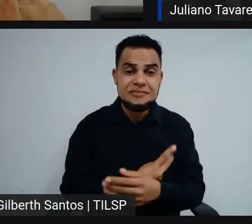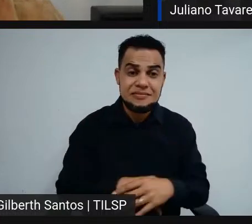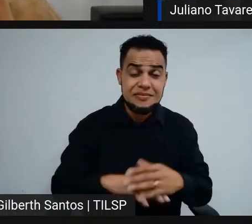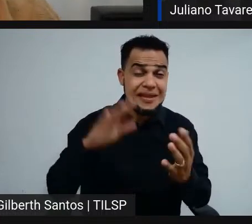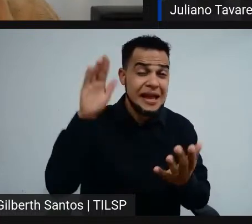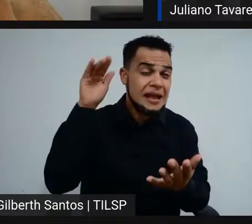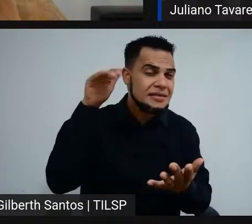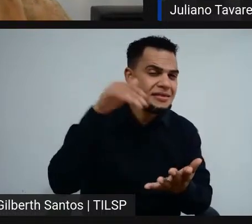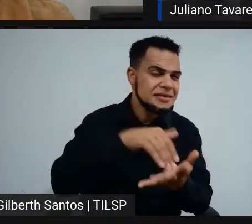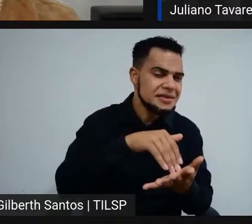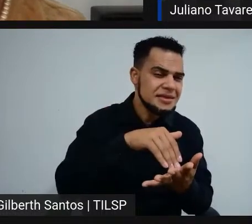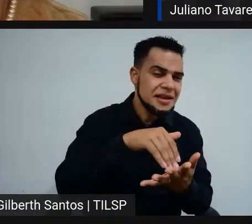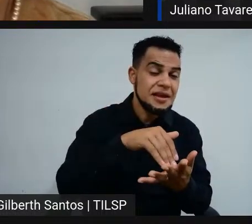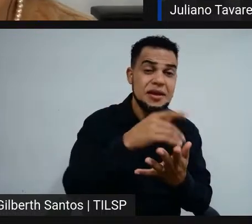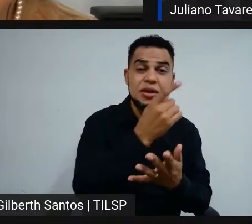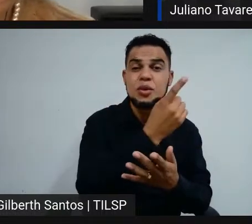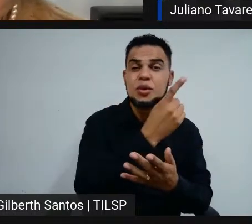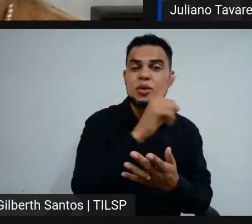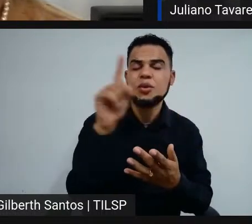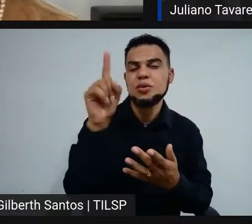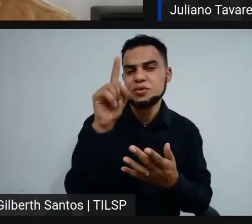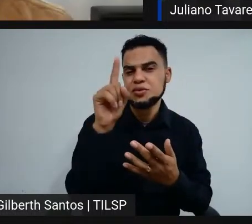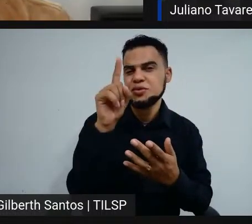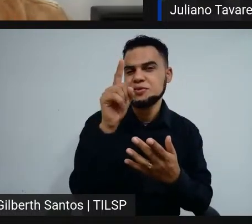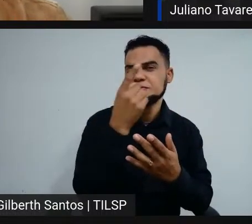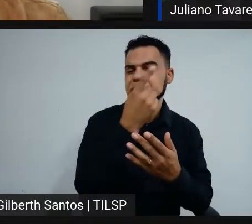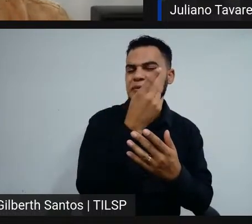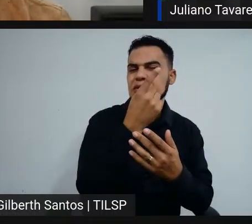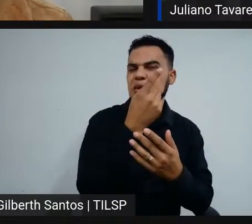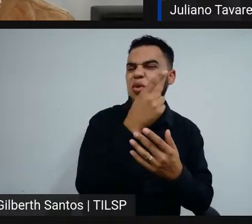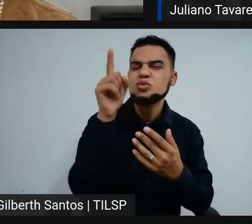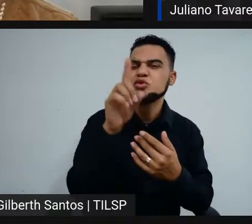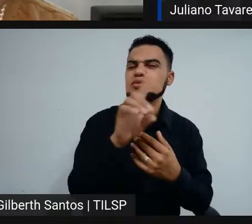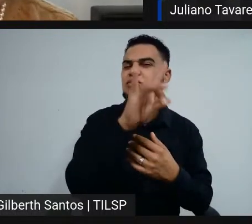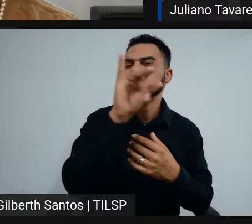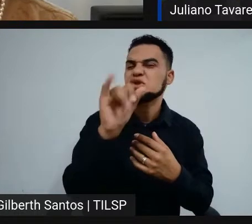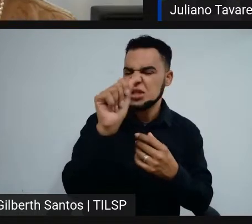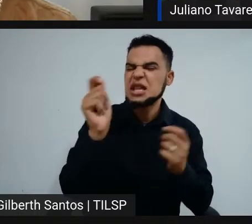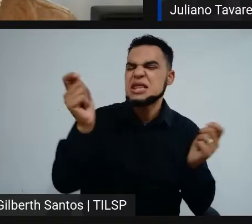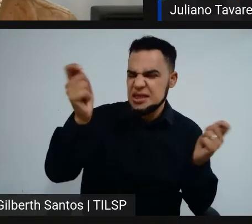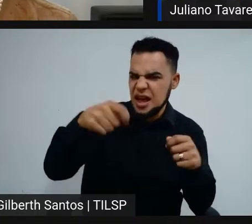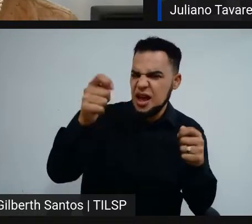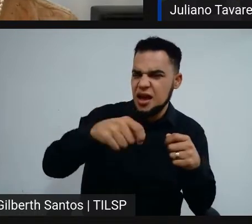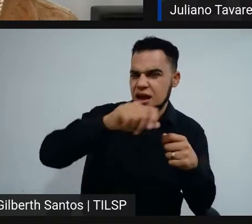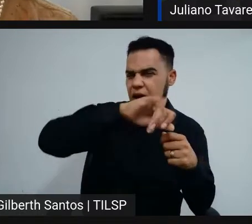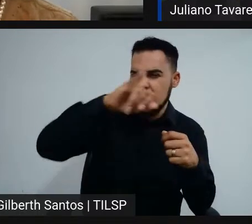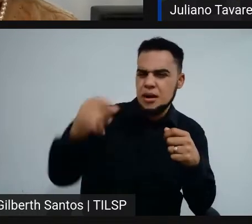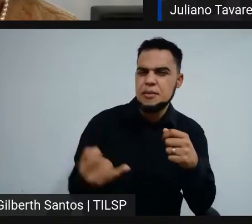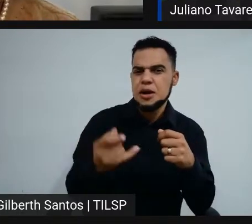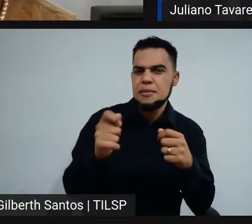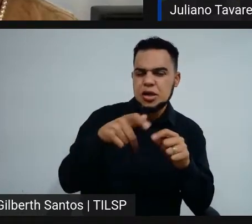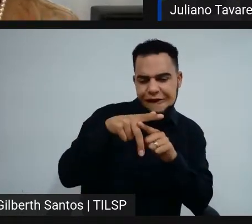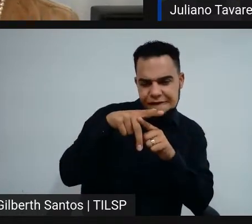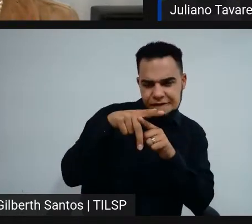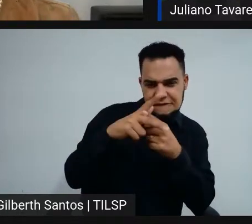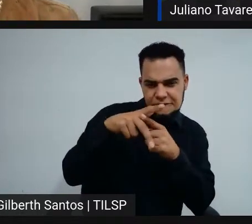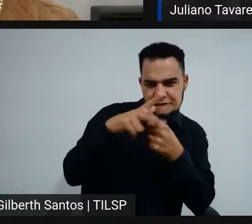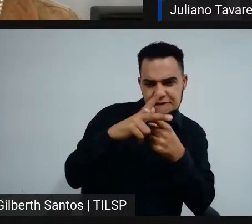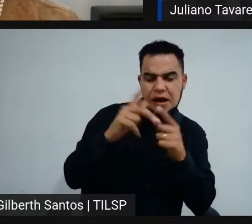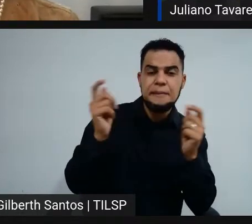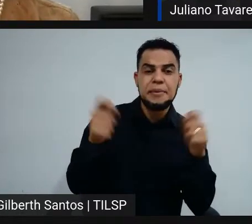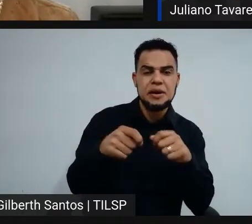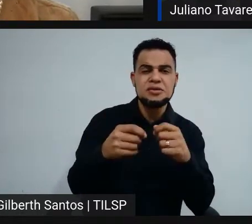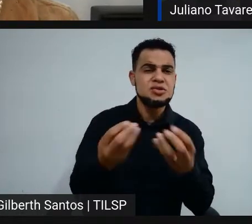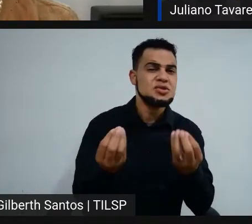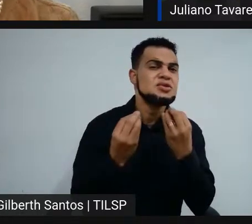o último... no penúltimo dia de inscrição, ele tem a oportunidade de fazer esses ajustes. Como é que ele